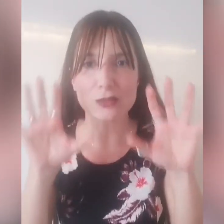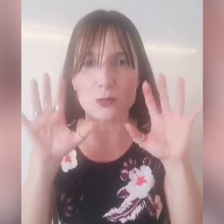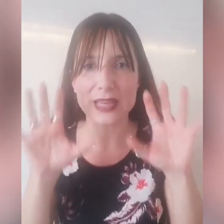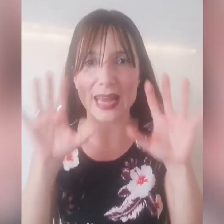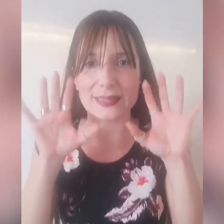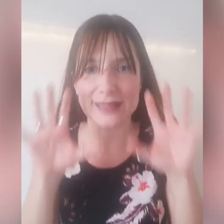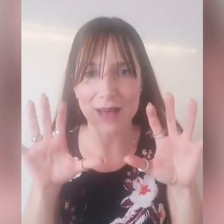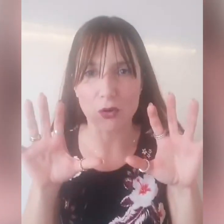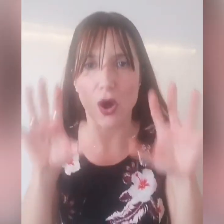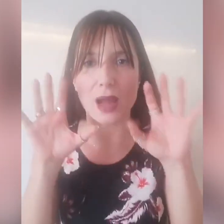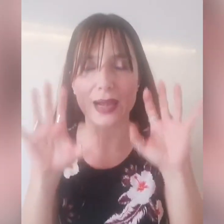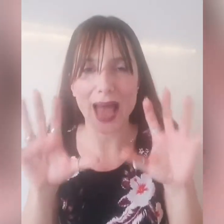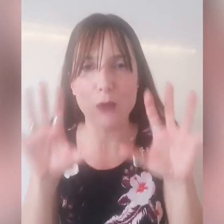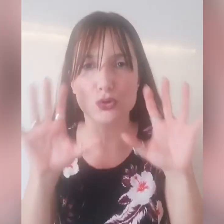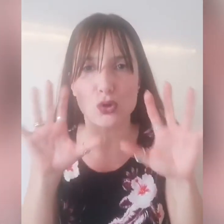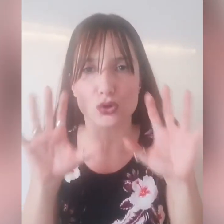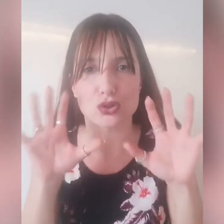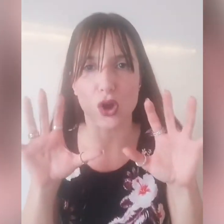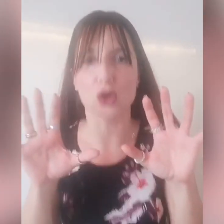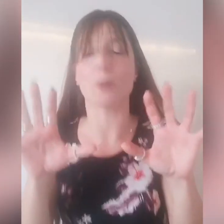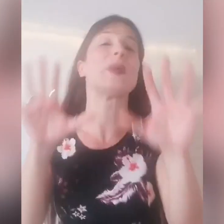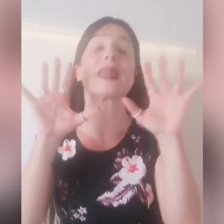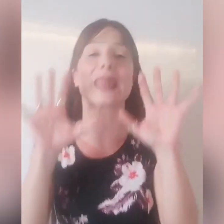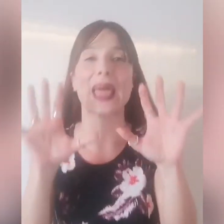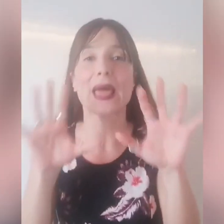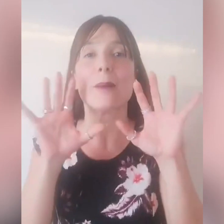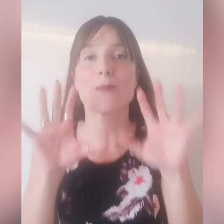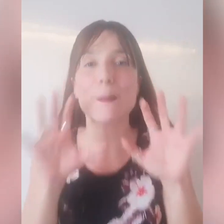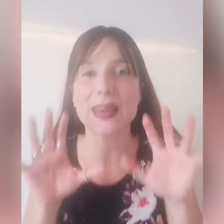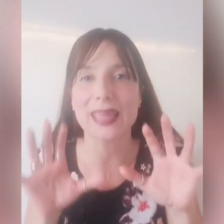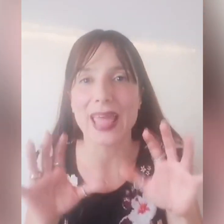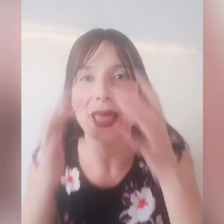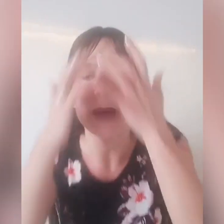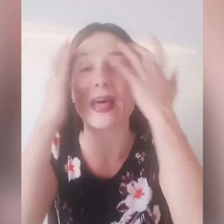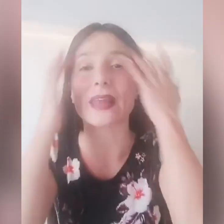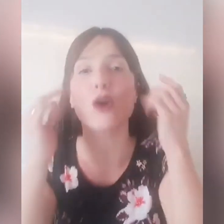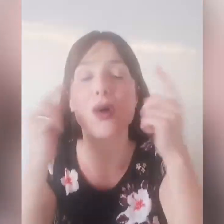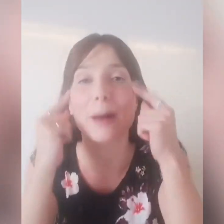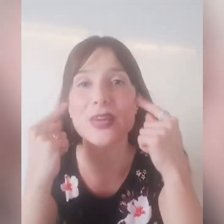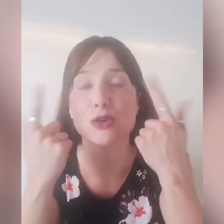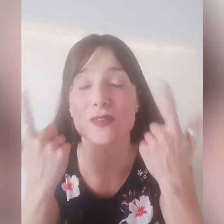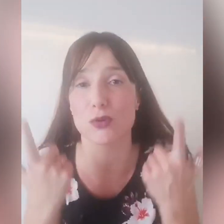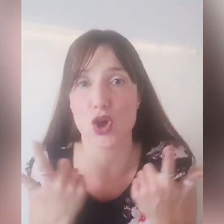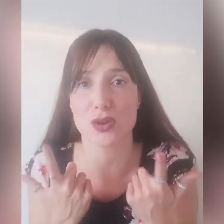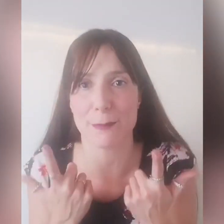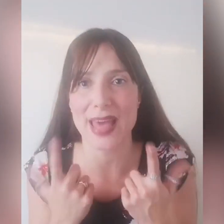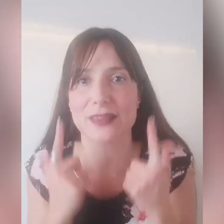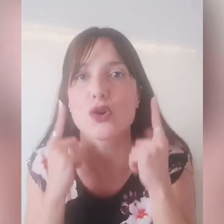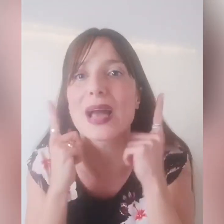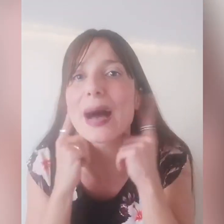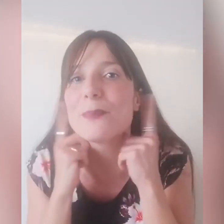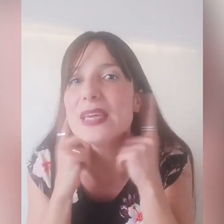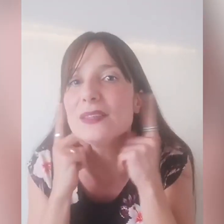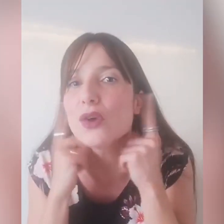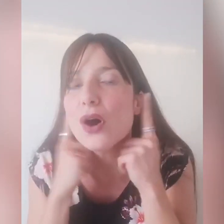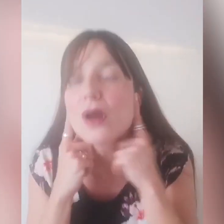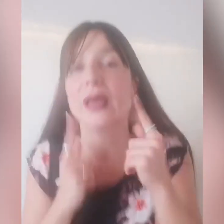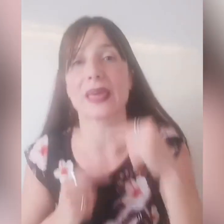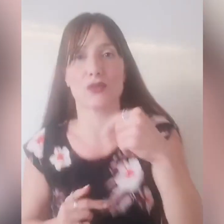dominare il diavolo, l'autocontrollo, perché? Ma perché? Perché ho capito, avevo gli occhi aperti, ho capito che non